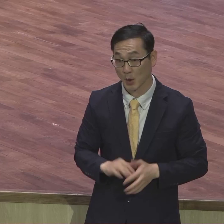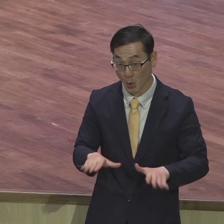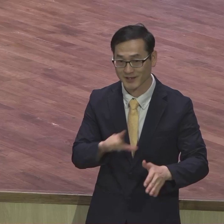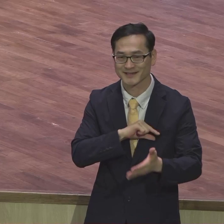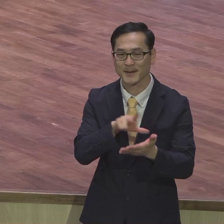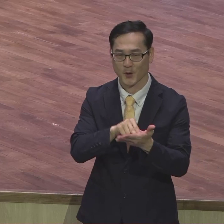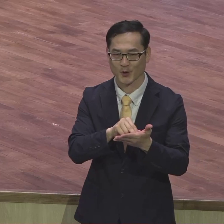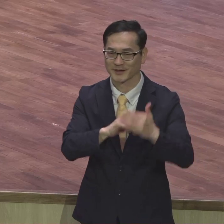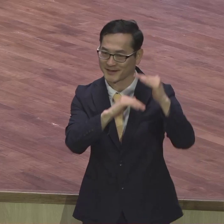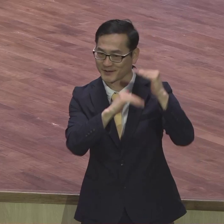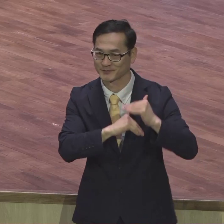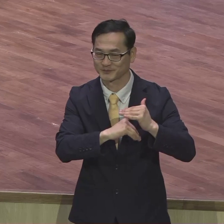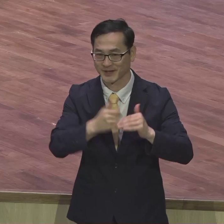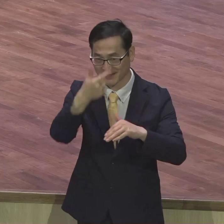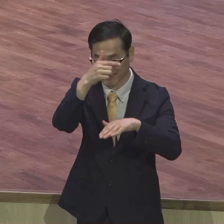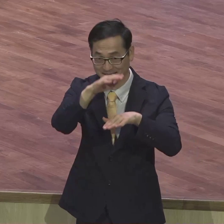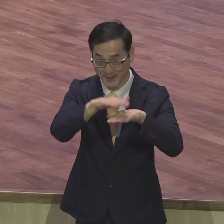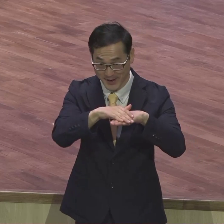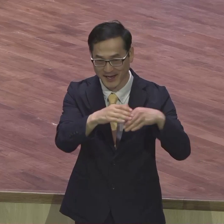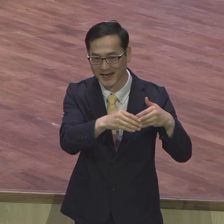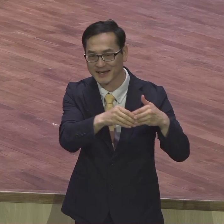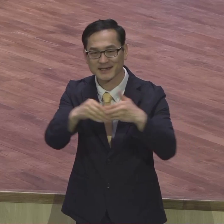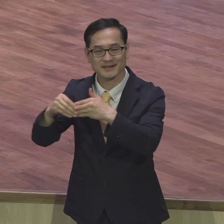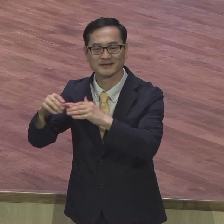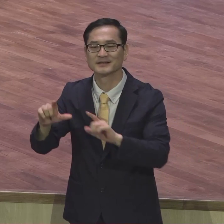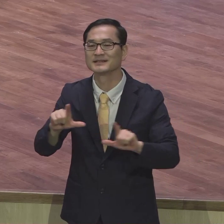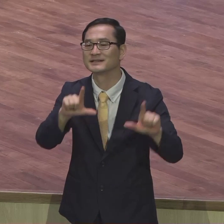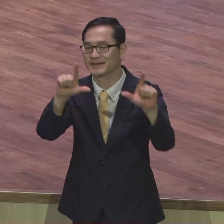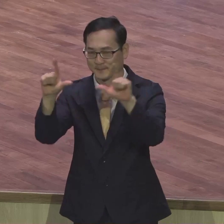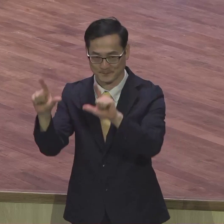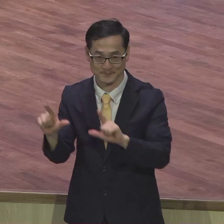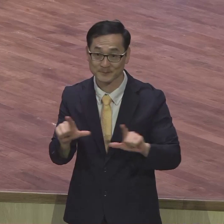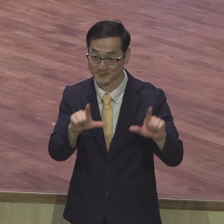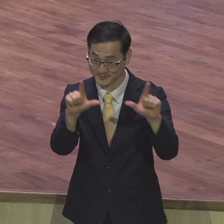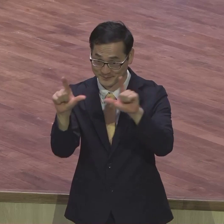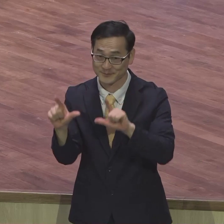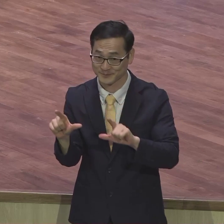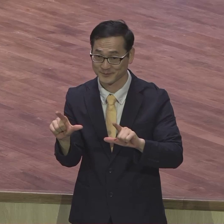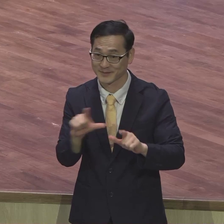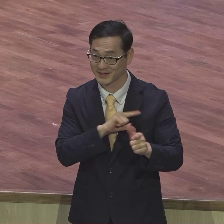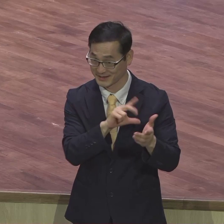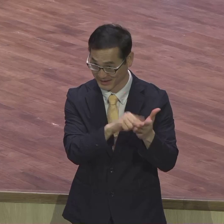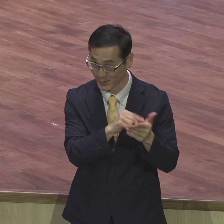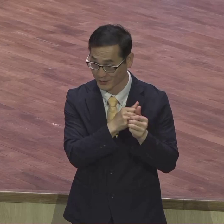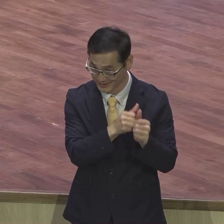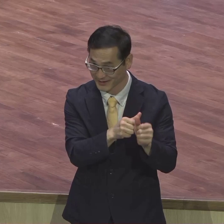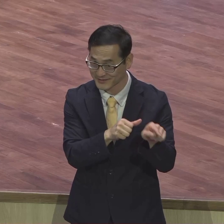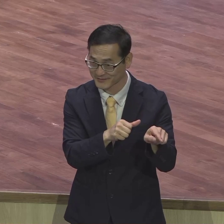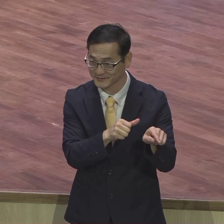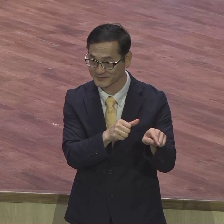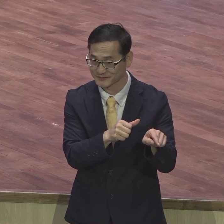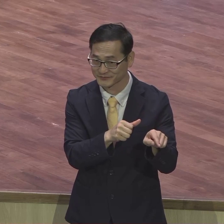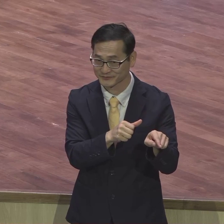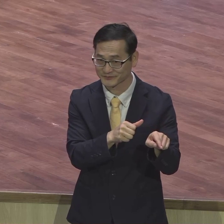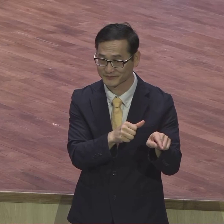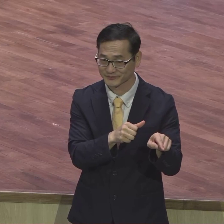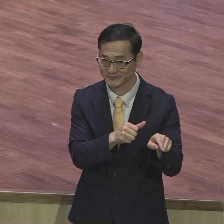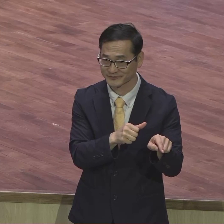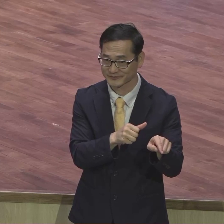예배가 이끄는 삶이에요 예배가 이끄는 삶을 살면 된다 우리가 요즘 살펴보고